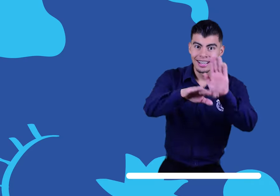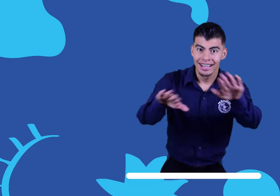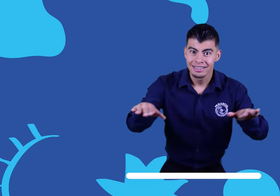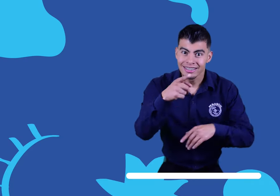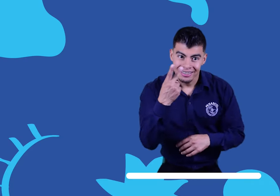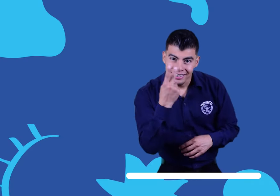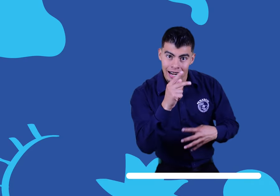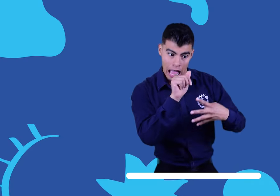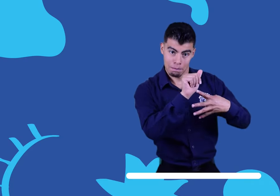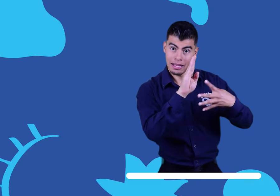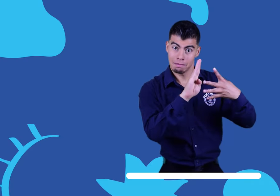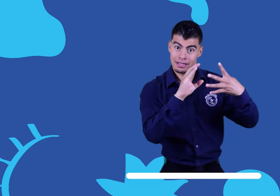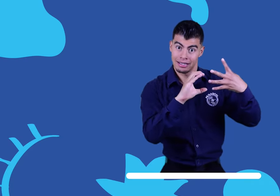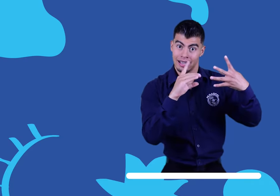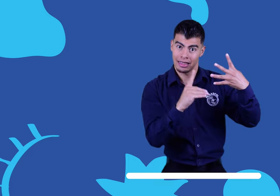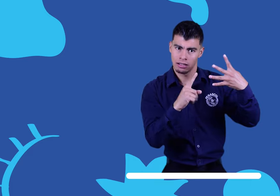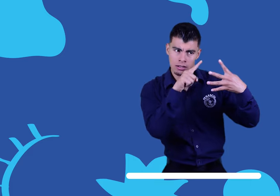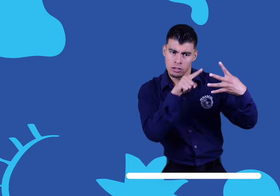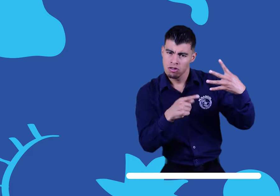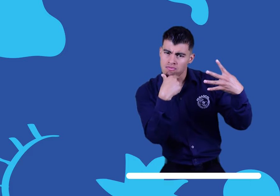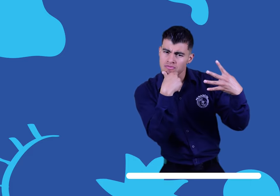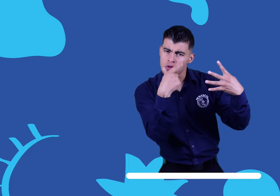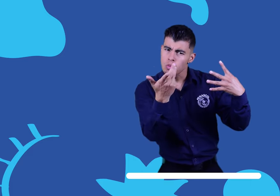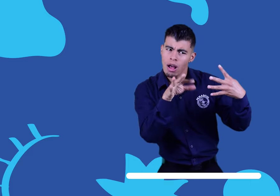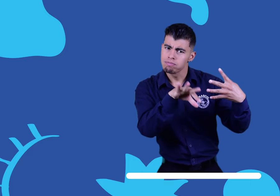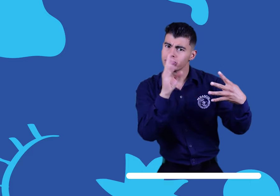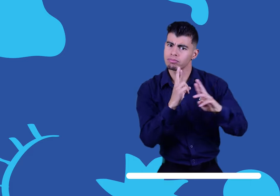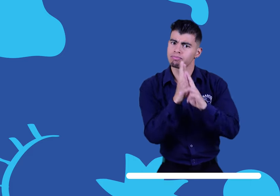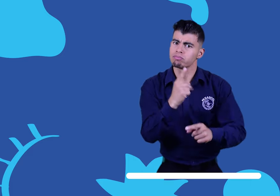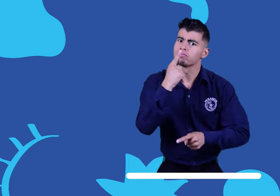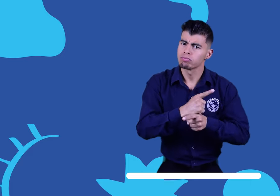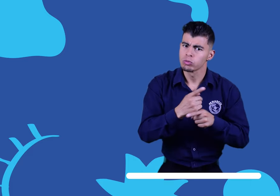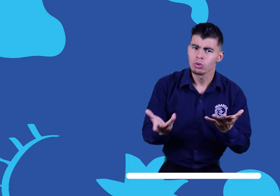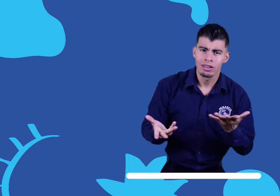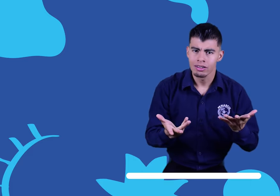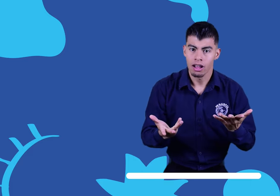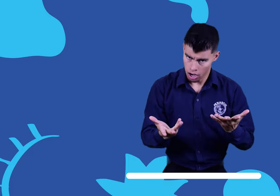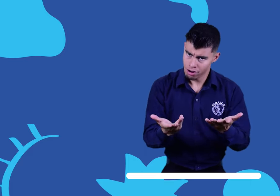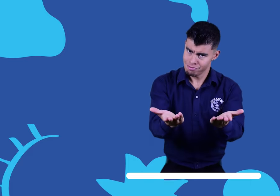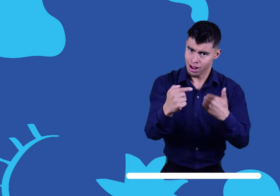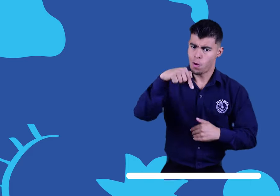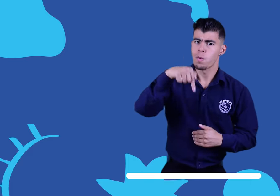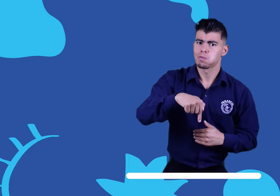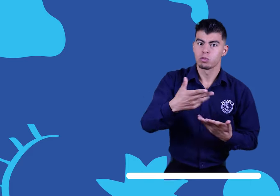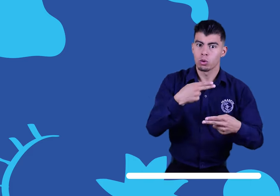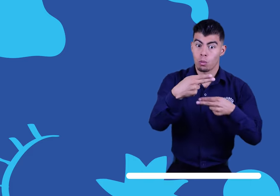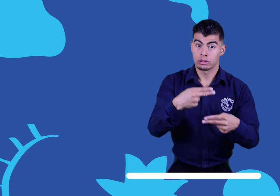¡Ey! ¿Vieron que hay opciones de respuesta? ¿Cuál crees que es la correcta? Escógela y escríbela en los